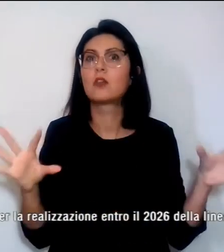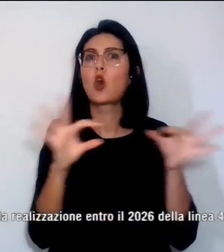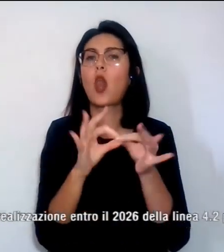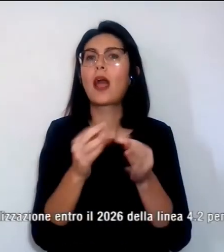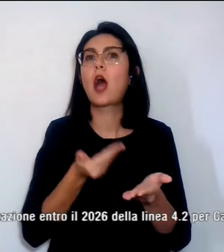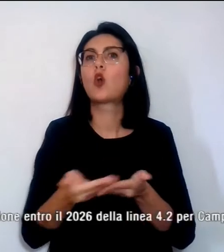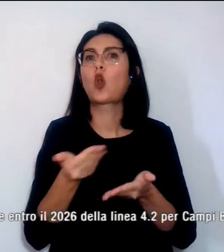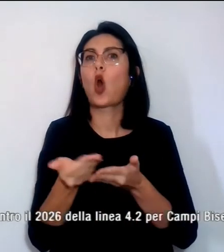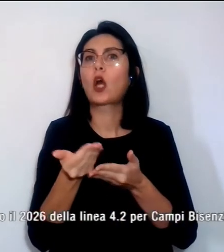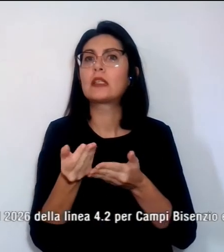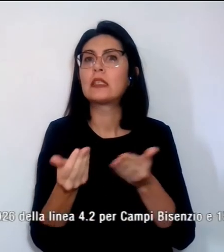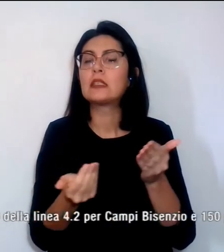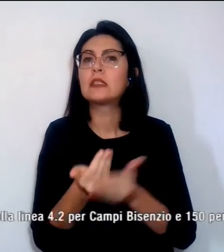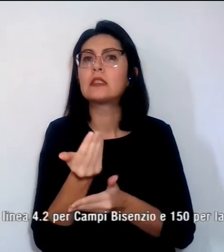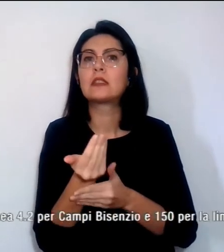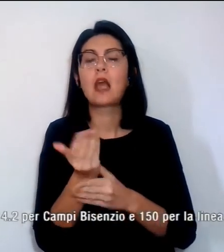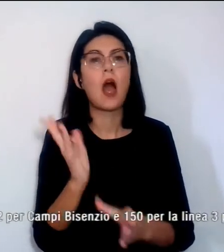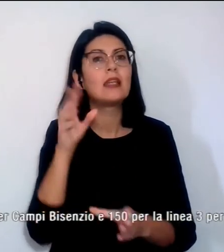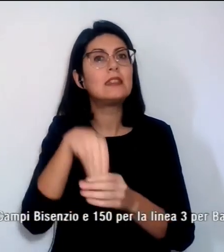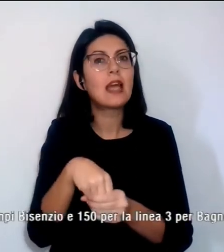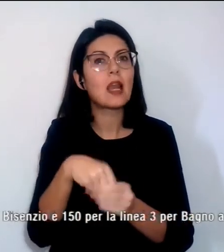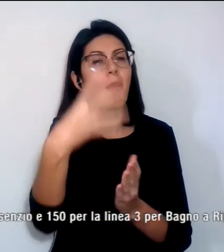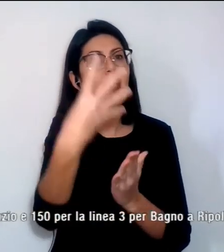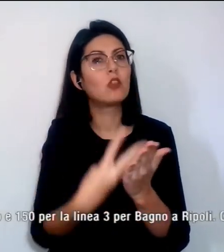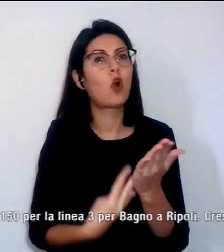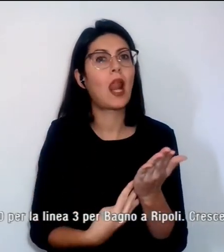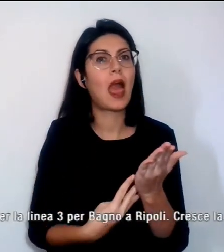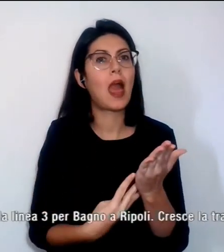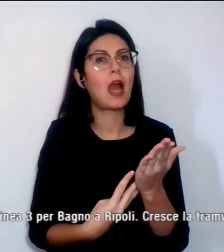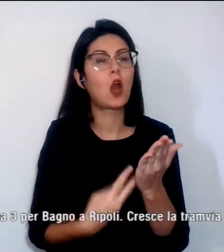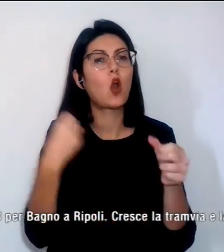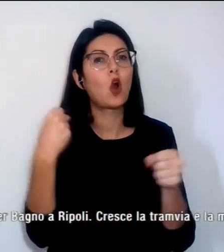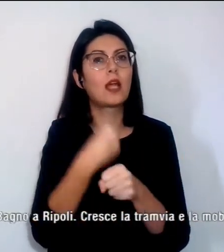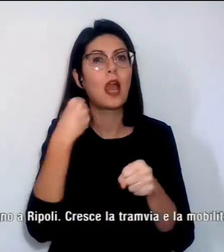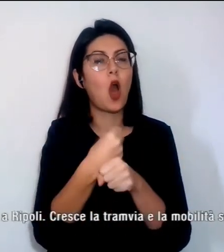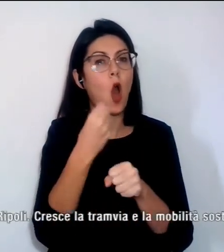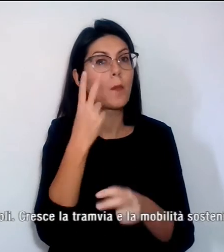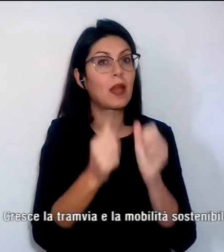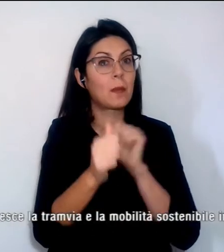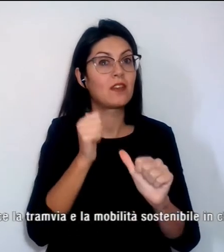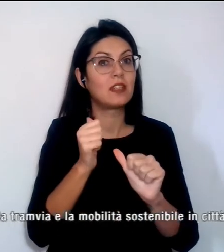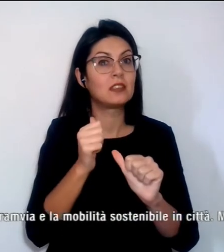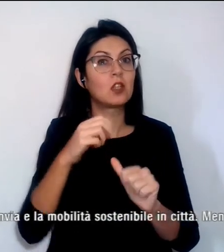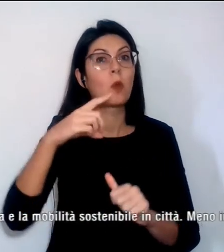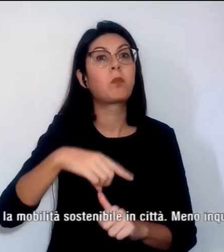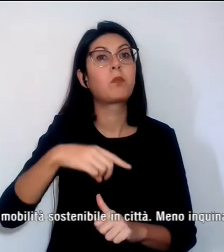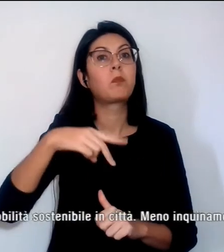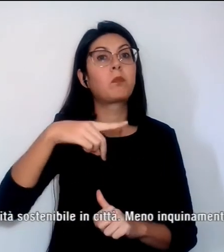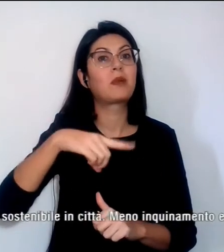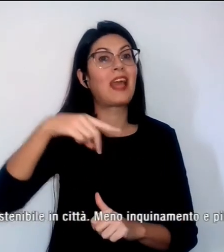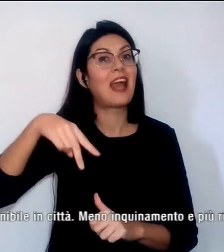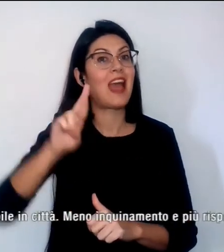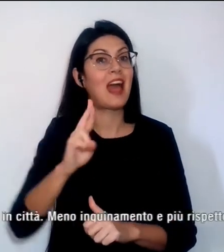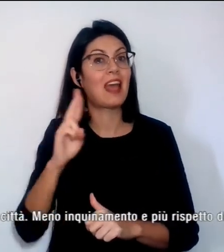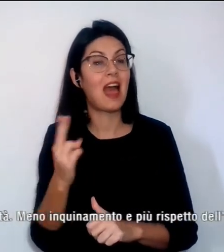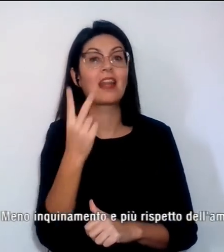'inserimento nell'elenco delle opere previste dal PNRR delle due linee